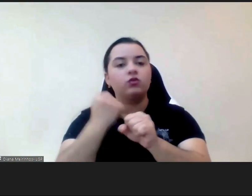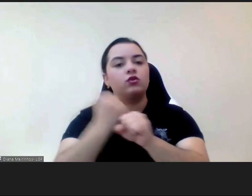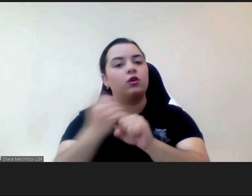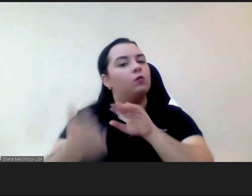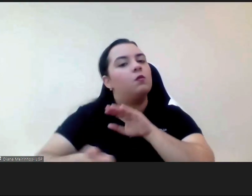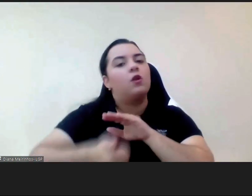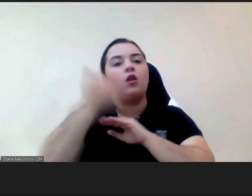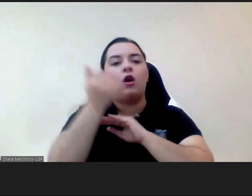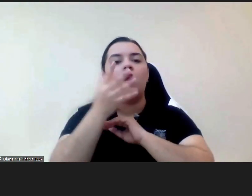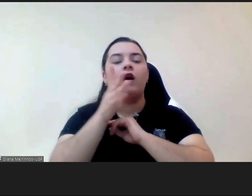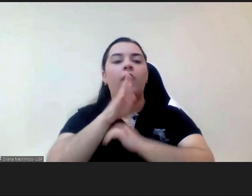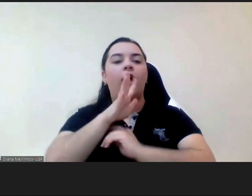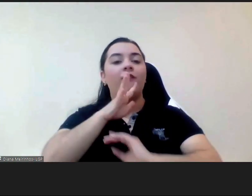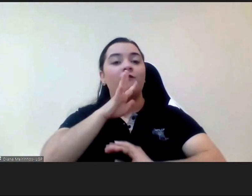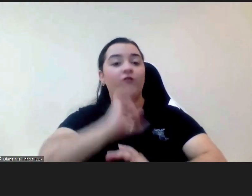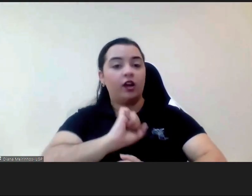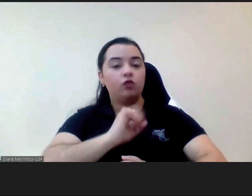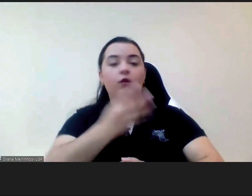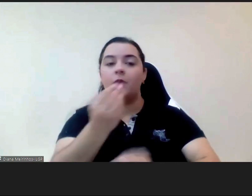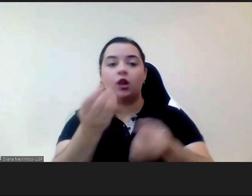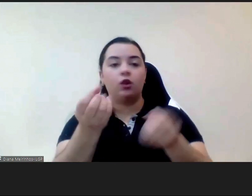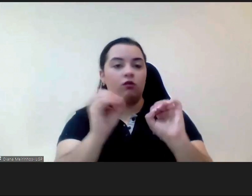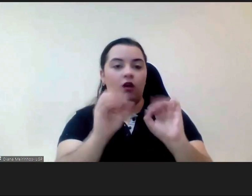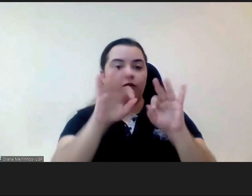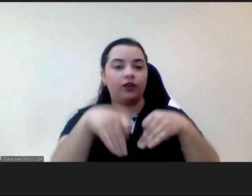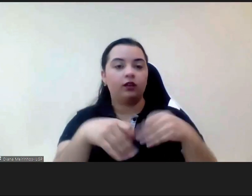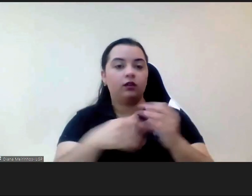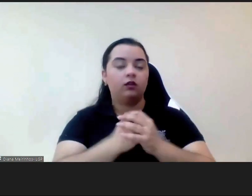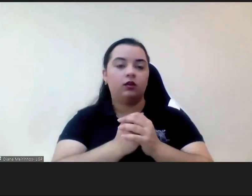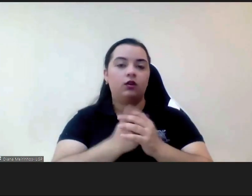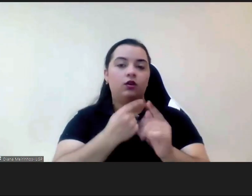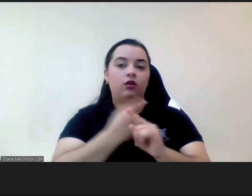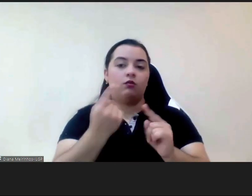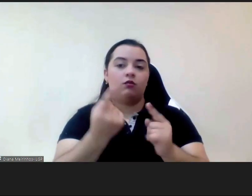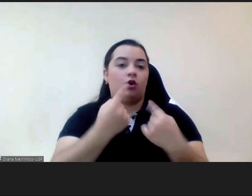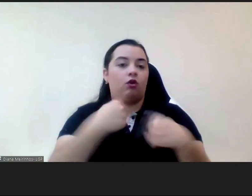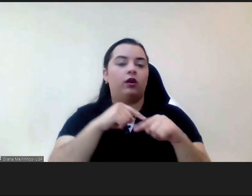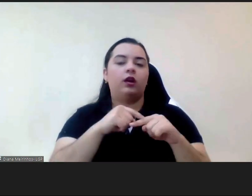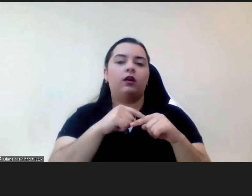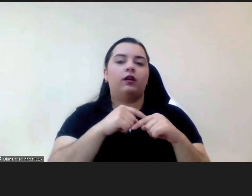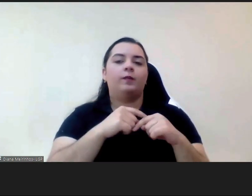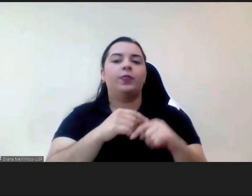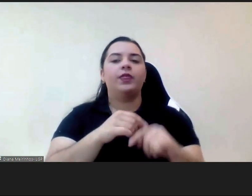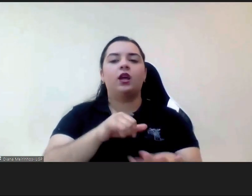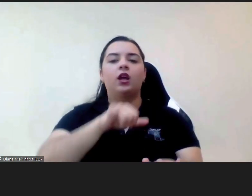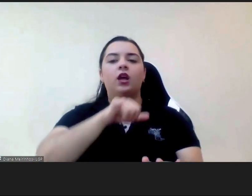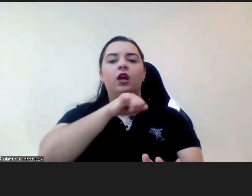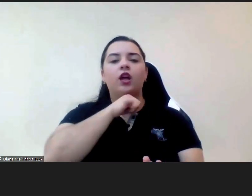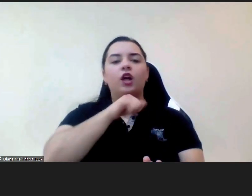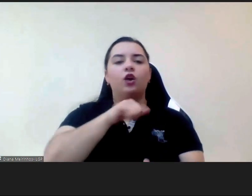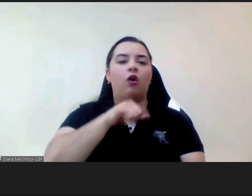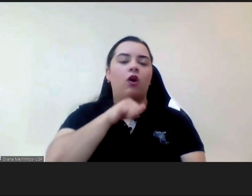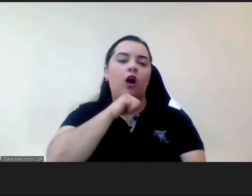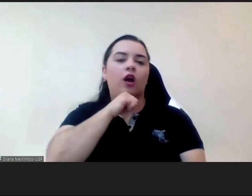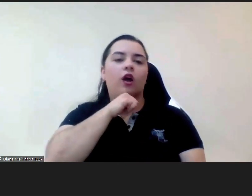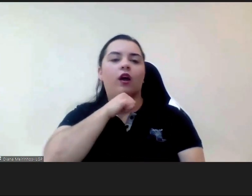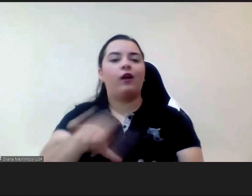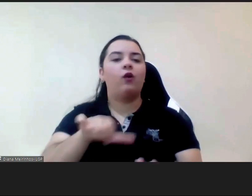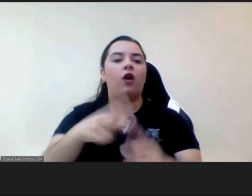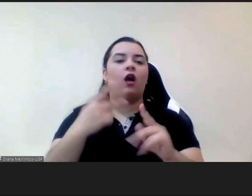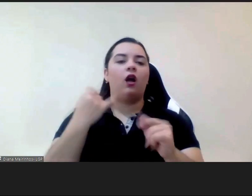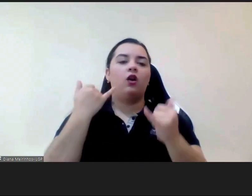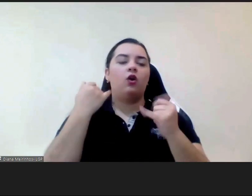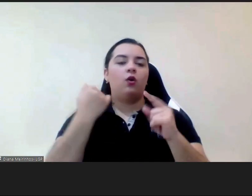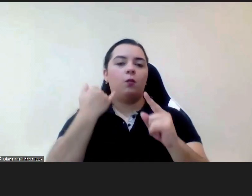filhos deixaram de ter medo porque nós não podemos ignorar por exemplo a violência do bullying a